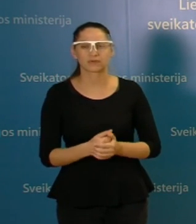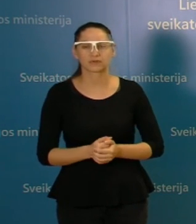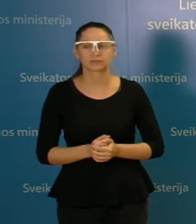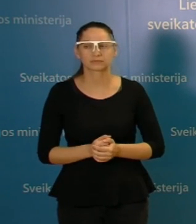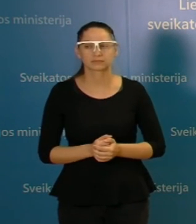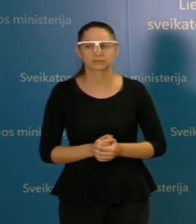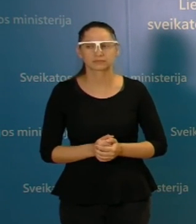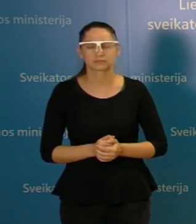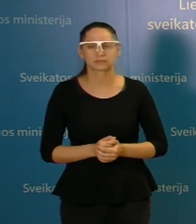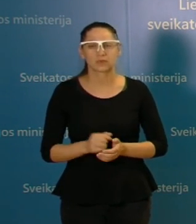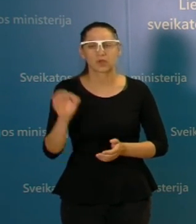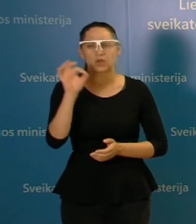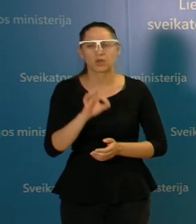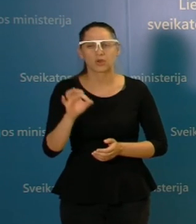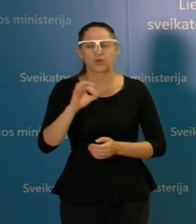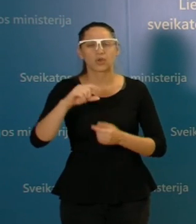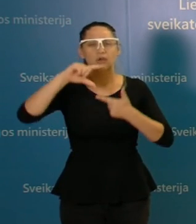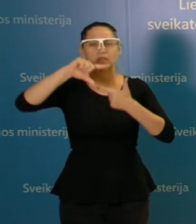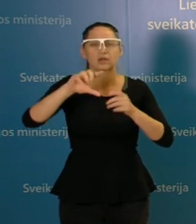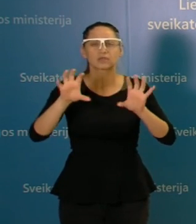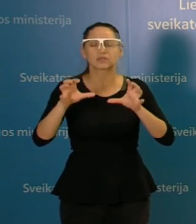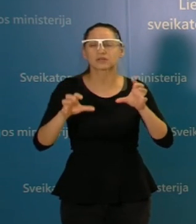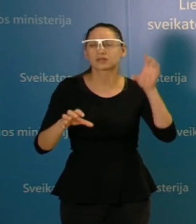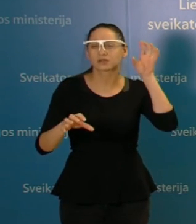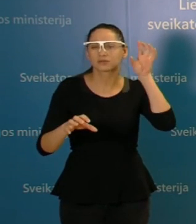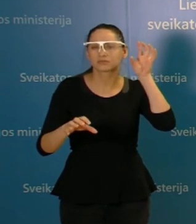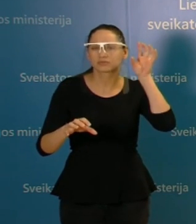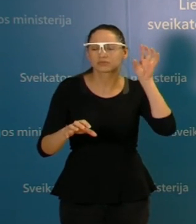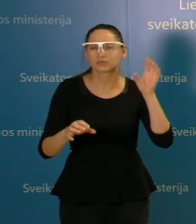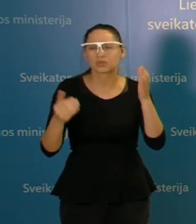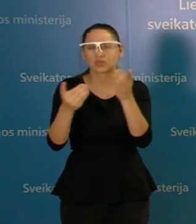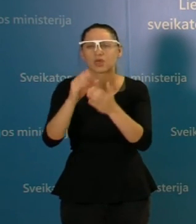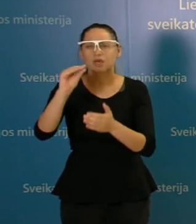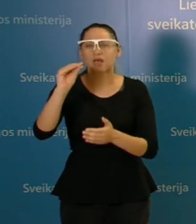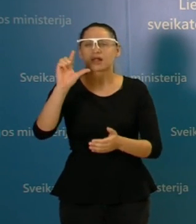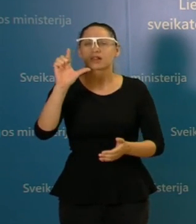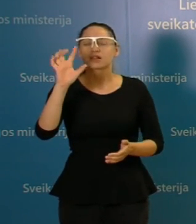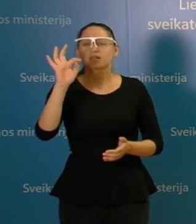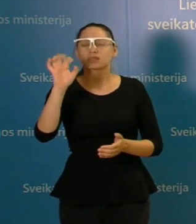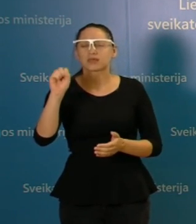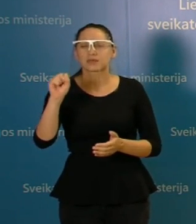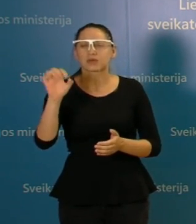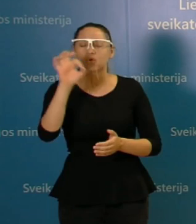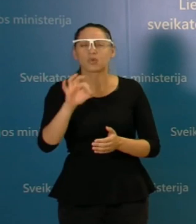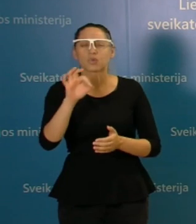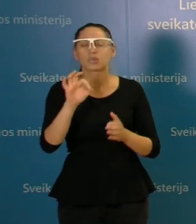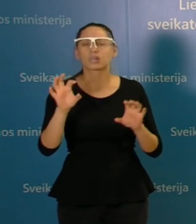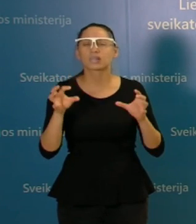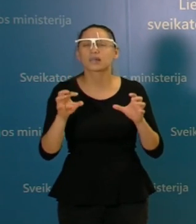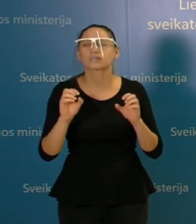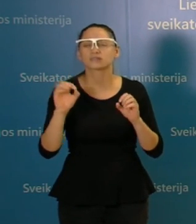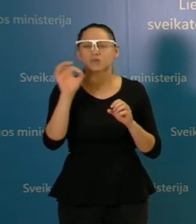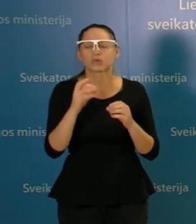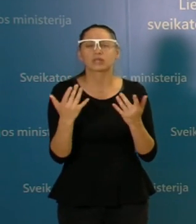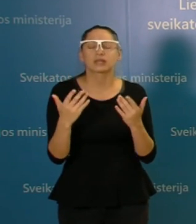apie kurie šiandien ryte kalbėjote LRT radioje? Dainoras Karklytės, iš naujieno agentūros LRT? Na, teorinės ribos